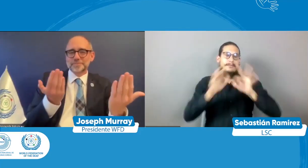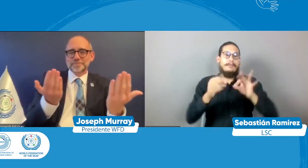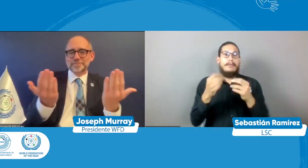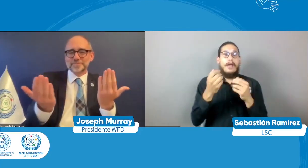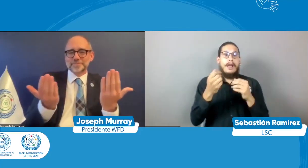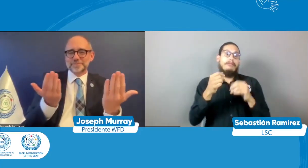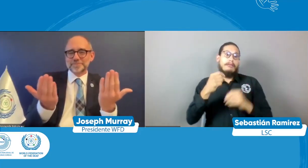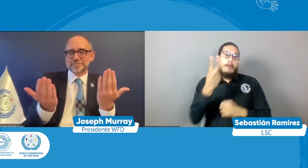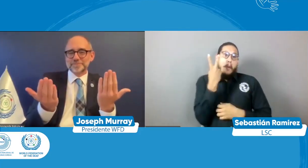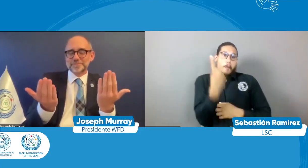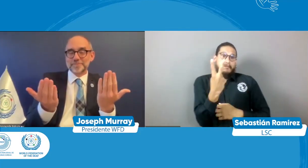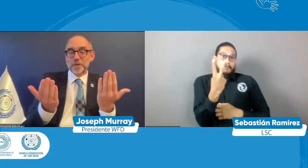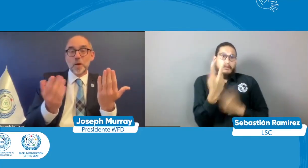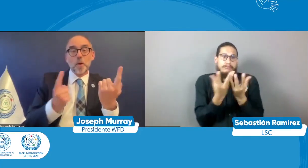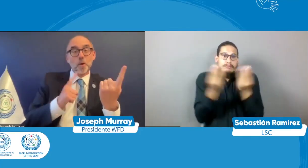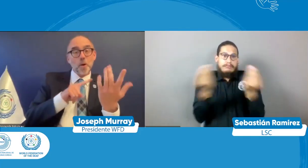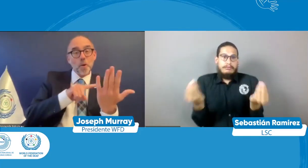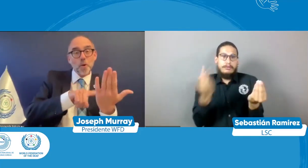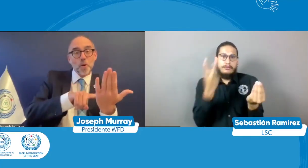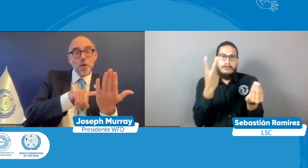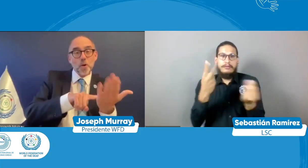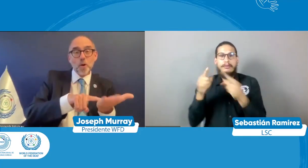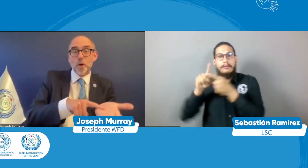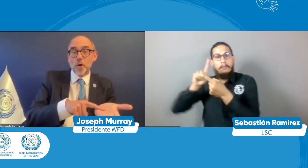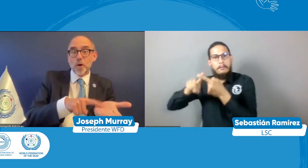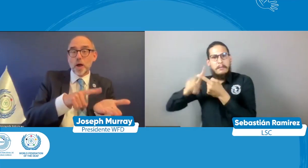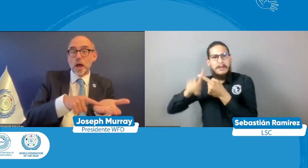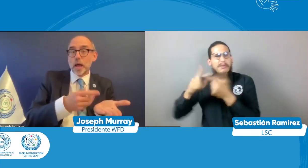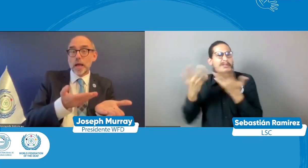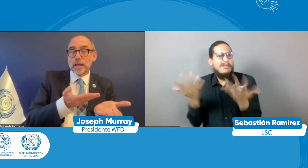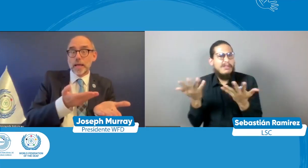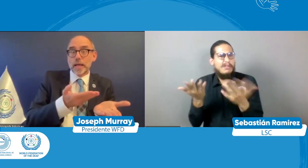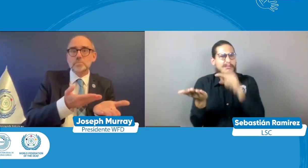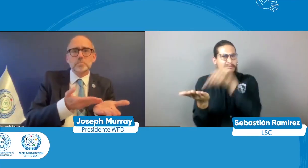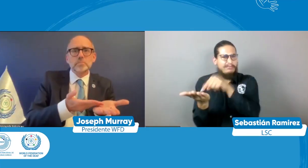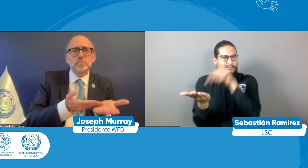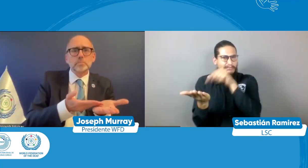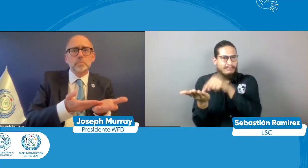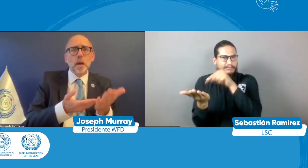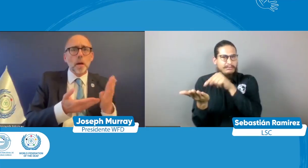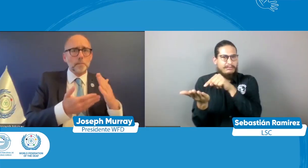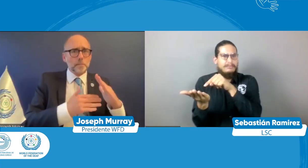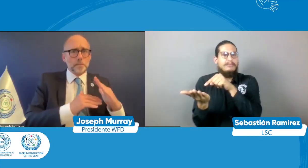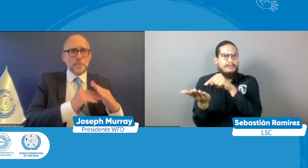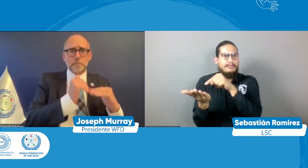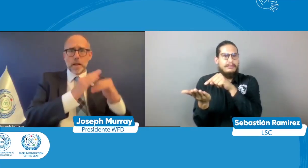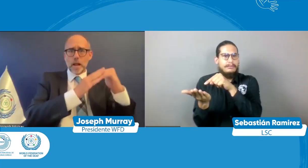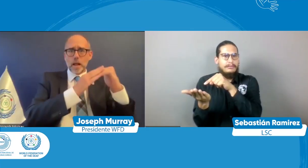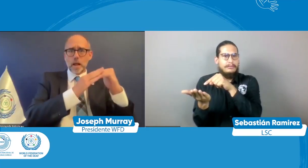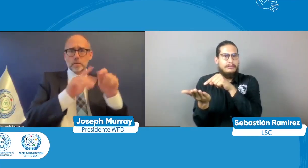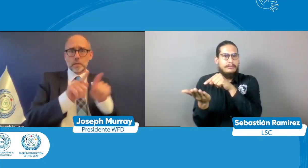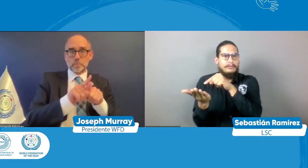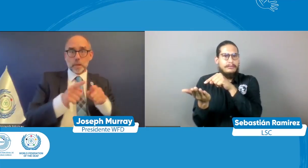ese tema ese lema tiene dos visiones la primera de ella es